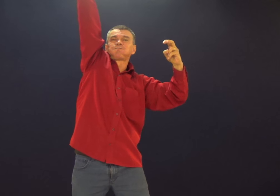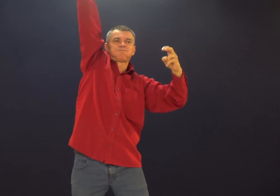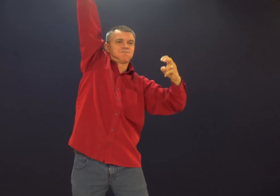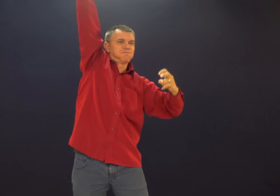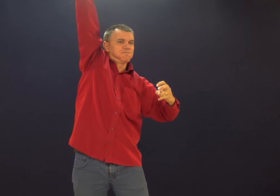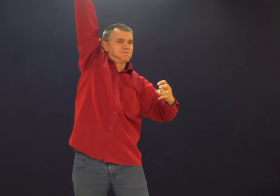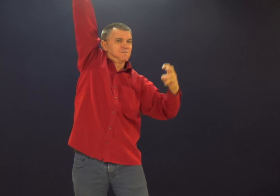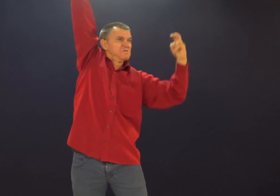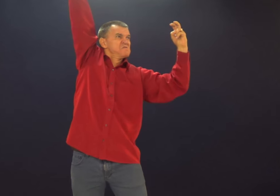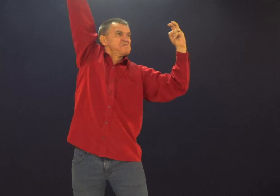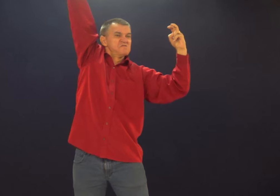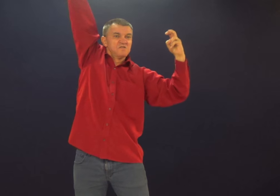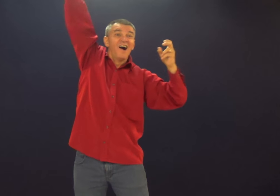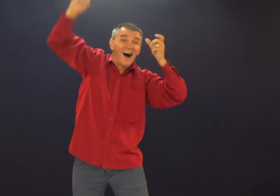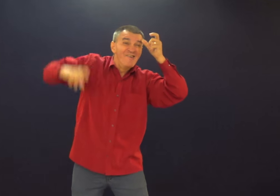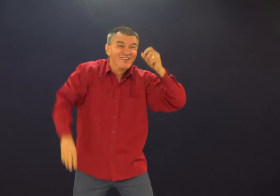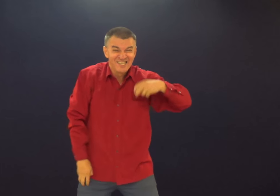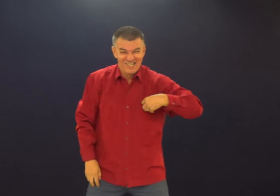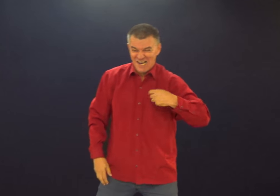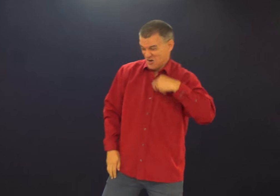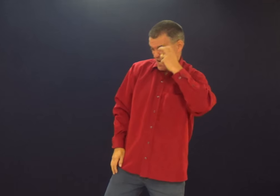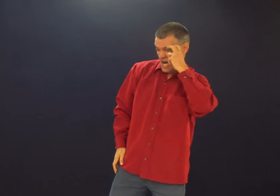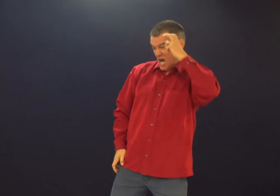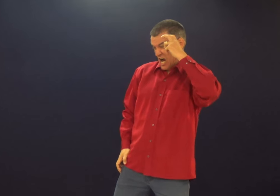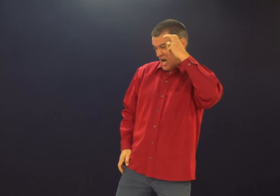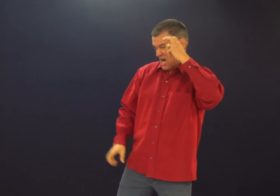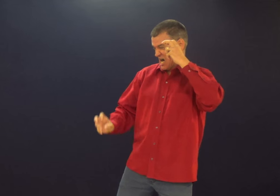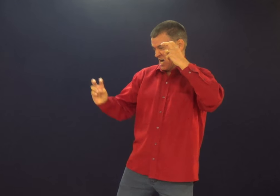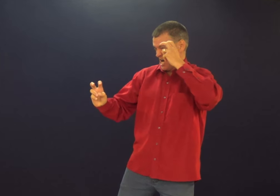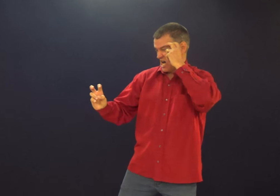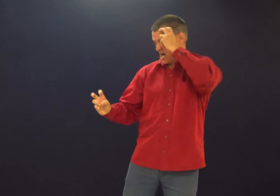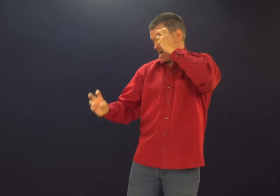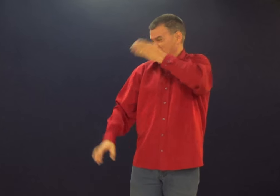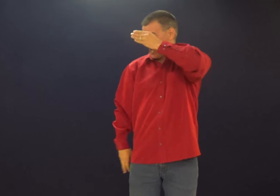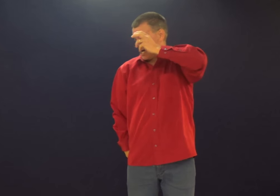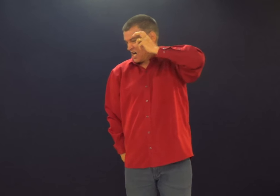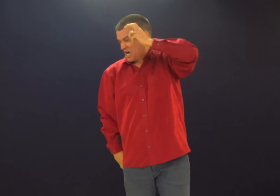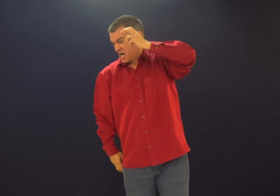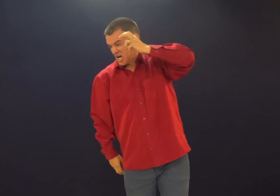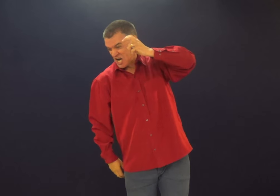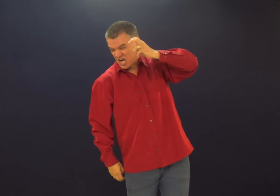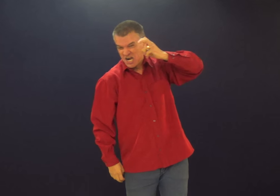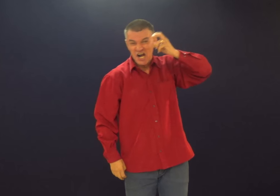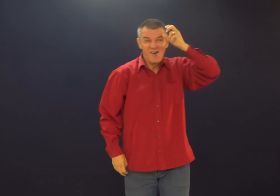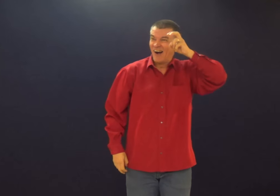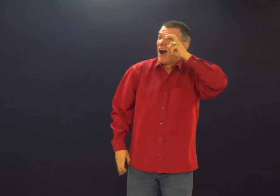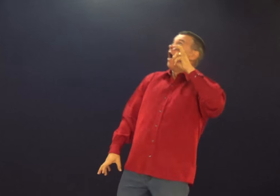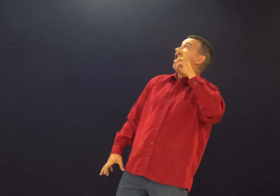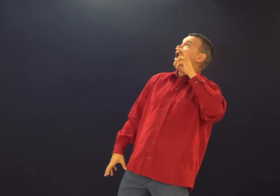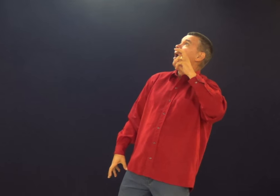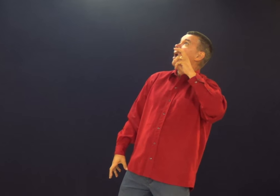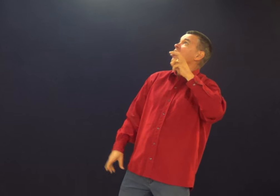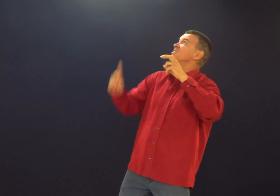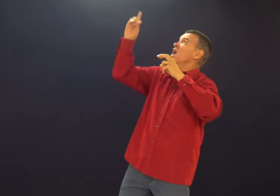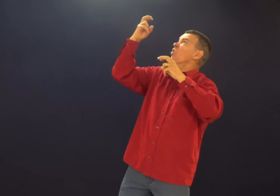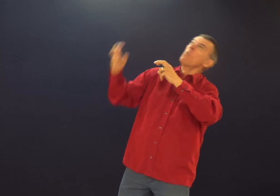A gente pode até se comparar com o diabo. Não, eu penso menos que ele. Mas quem pensa melhor que o diabo? Deus? Deus pensa melhor que ele?